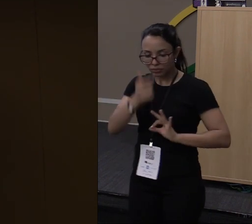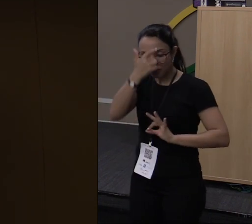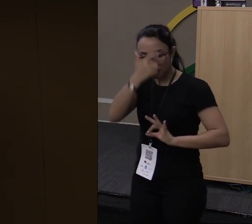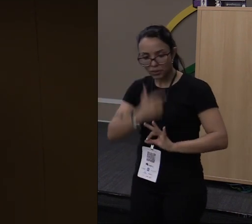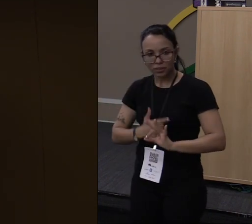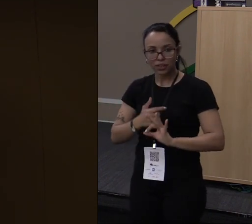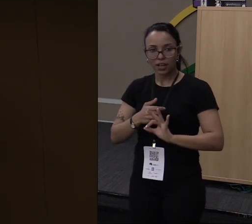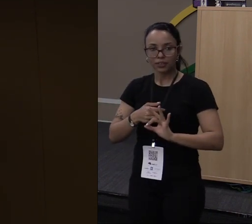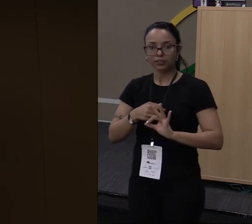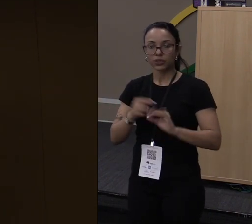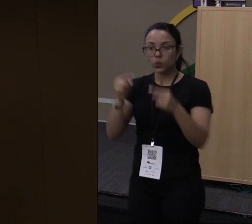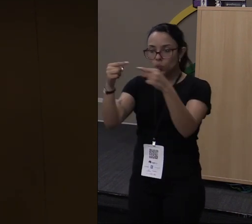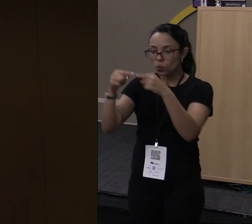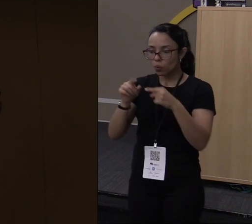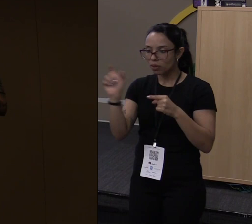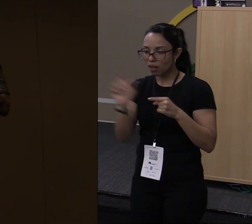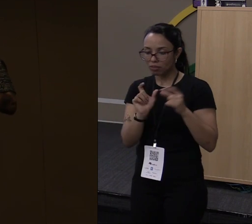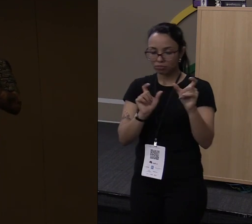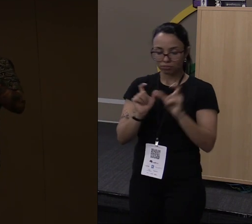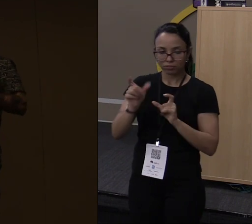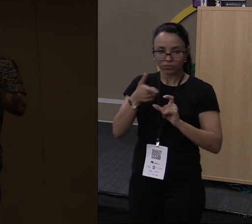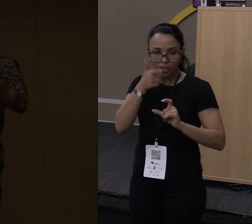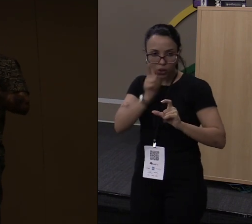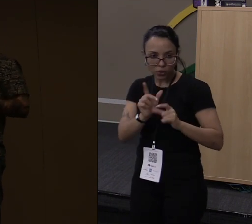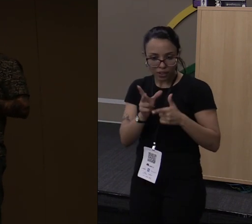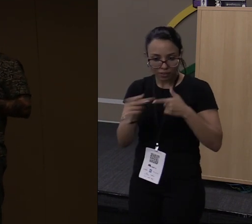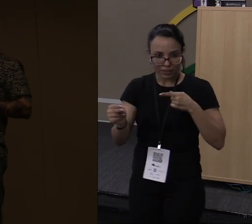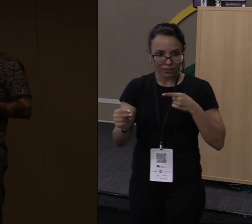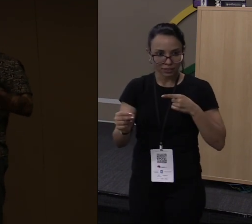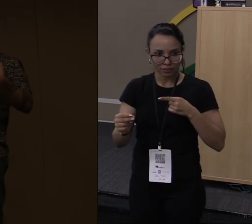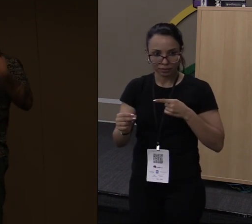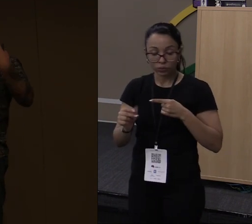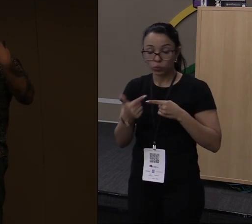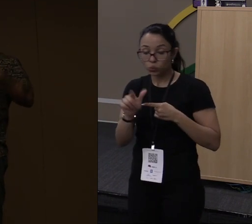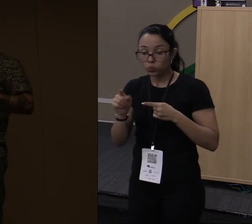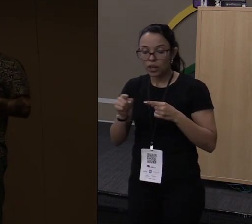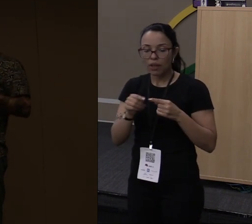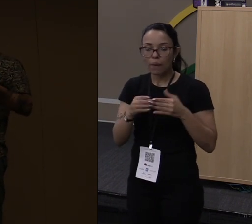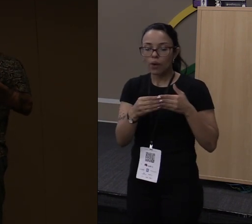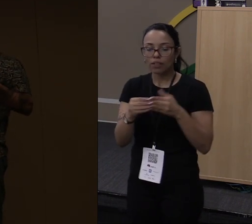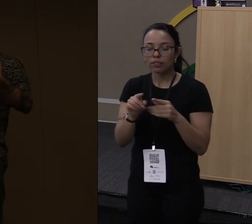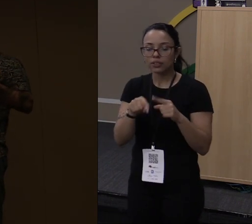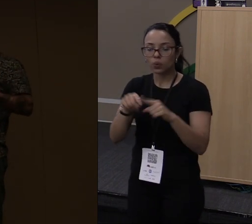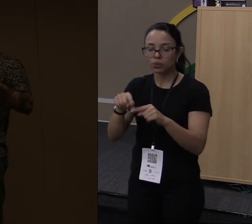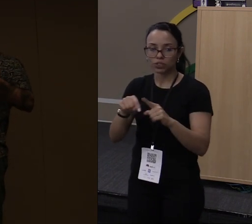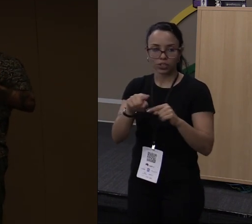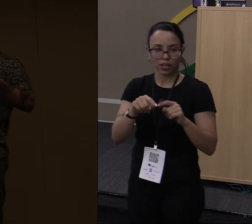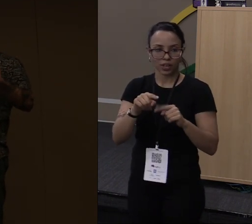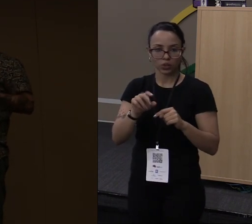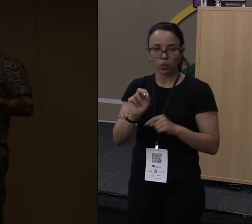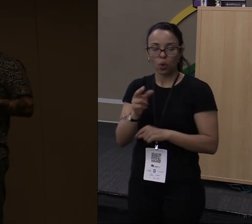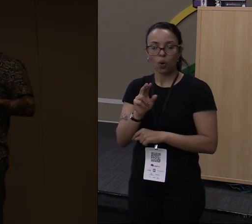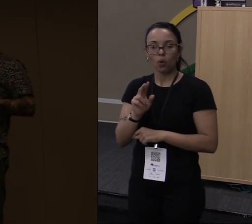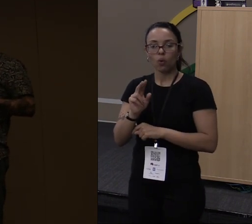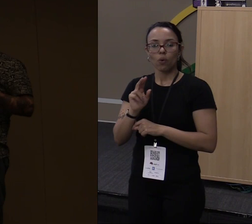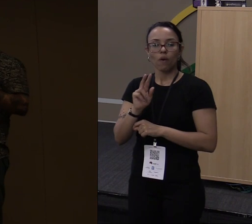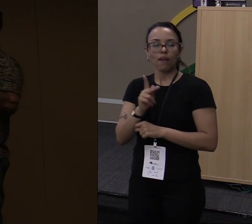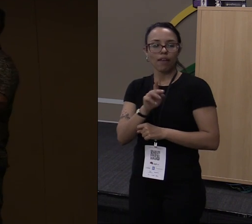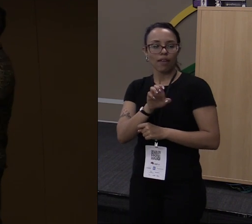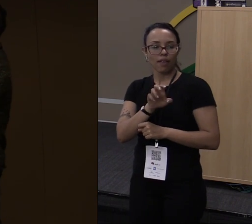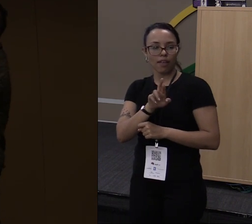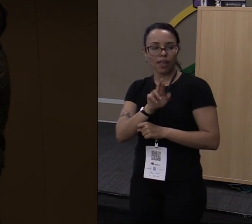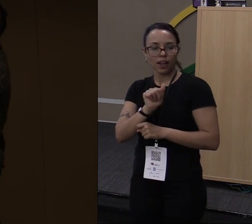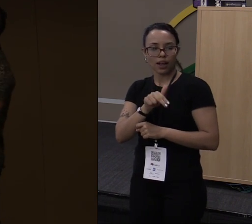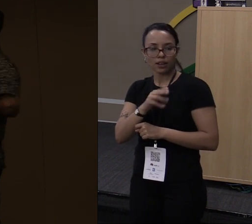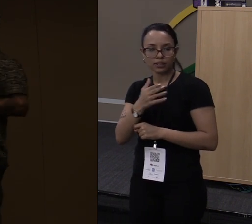que você vai pegando. Rust não tem orientação a objetos e herança, como a gente costuma ver em Python e outras linguagens.